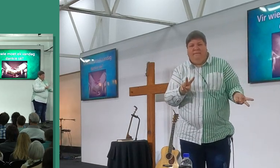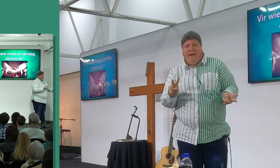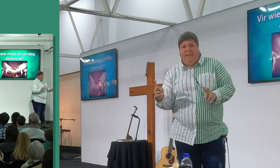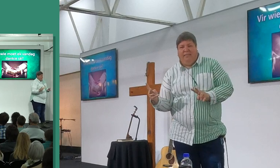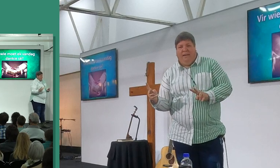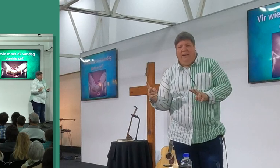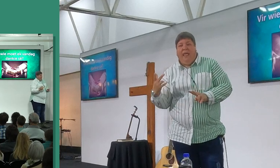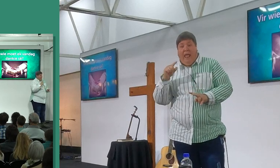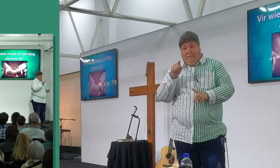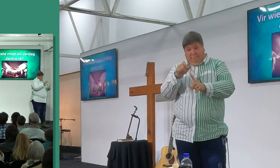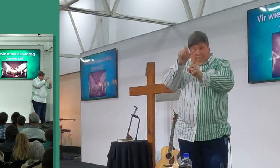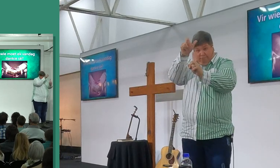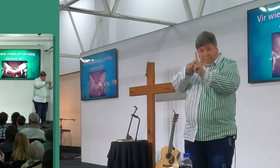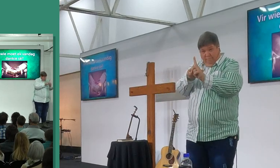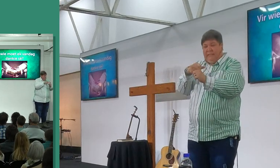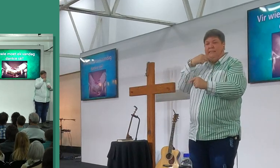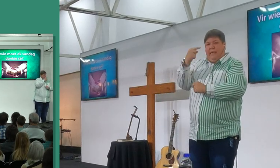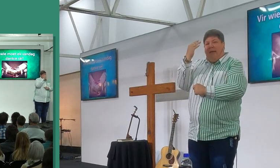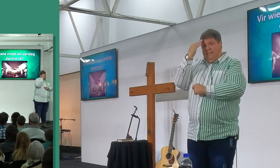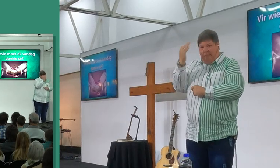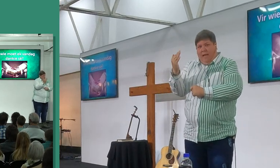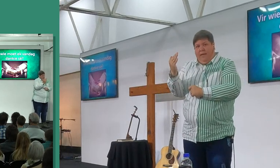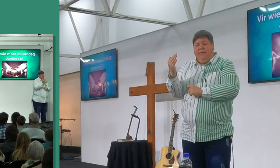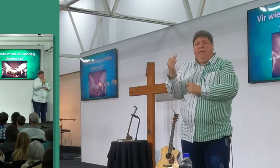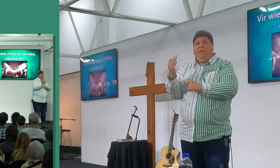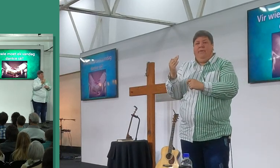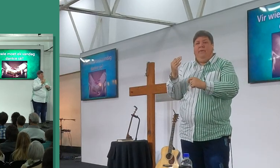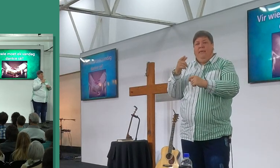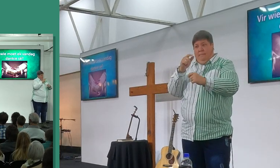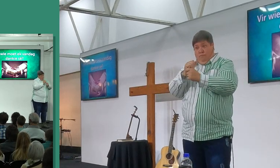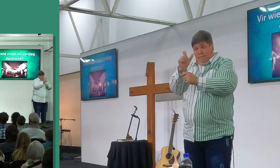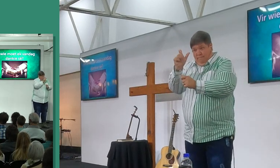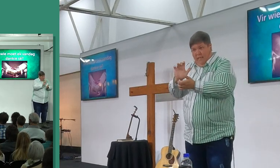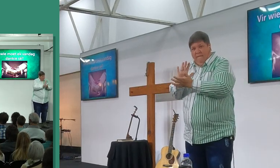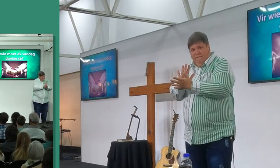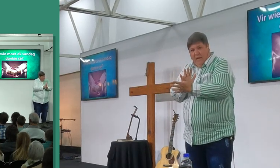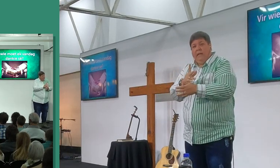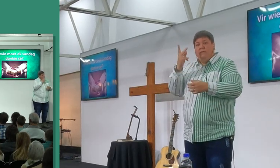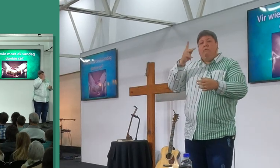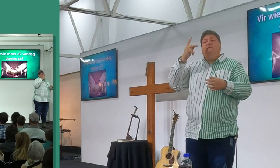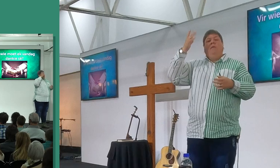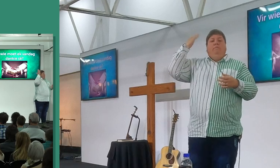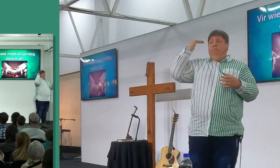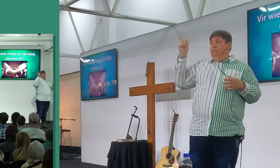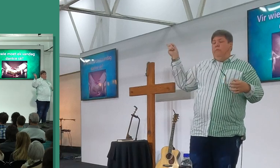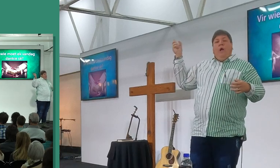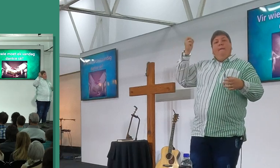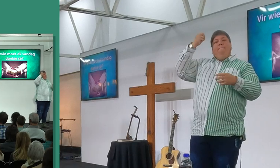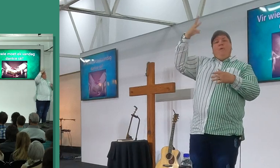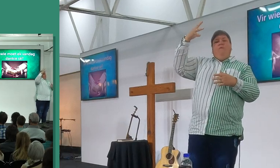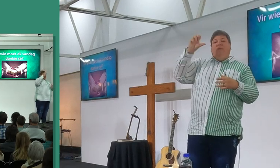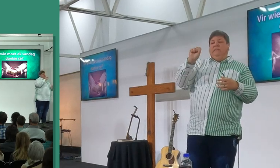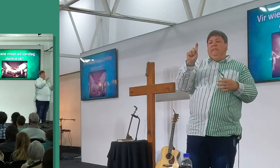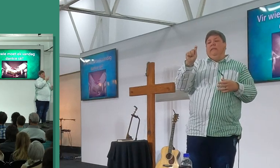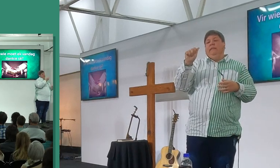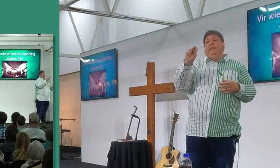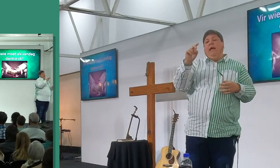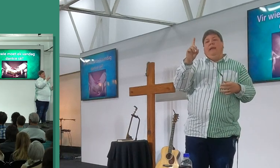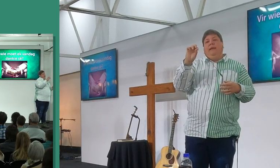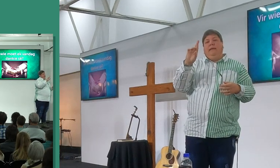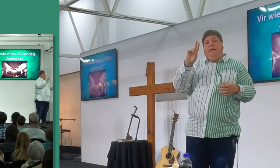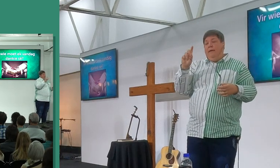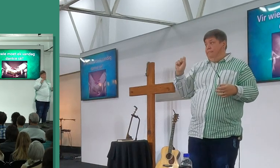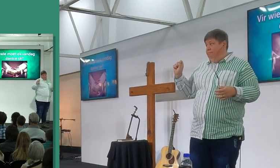dankie te sê, weet jy, was een man prof Hennie standaar, wat in my leven bele, en so twee maanden terug, of drie maanden terug, to stier ek vir my